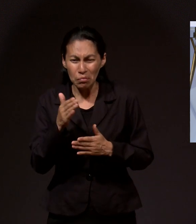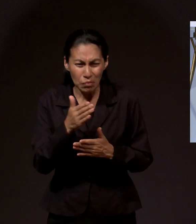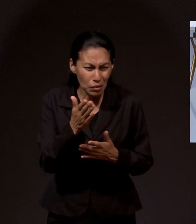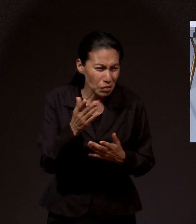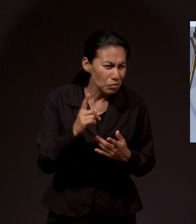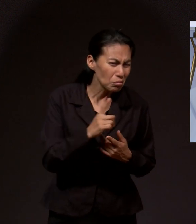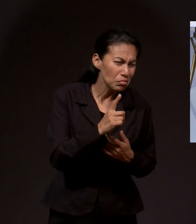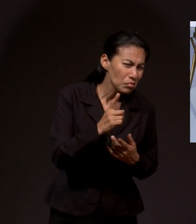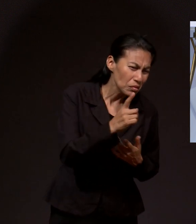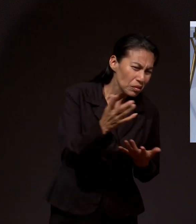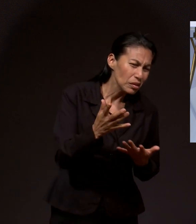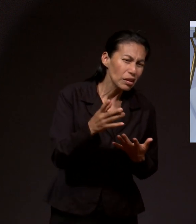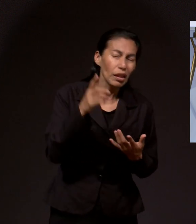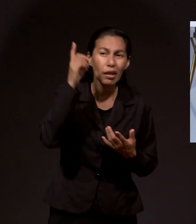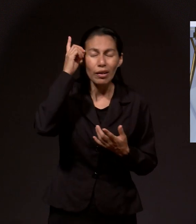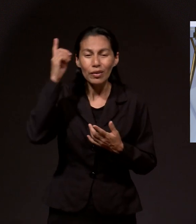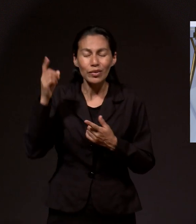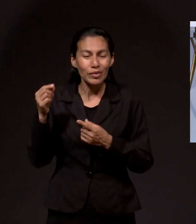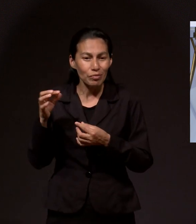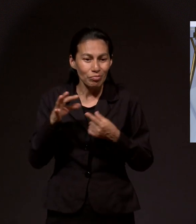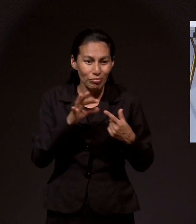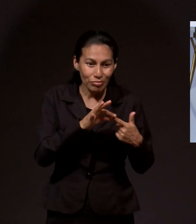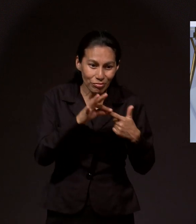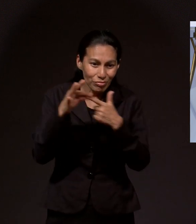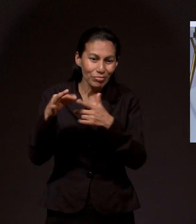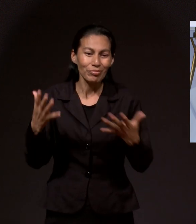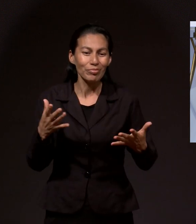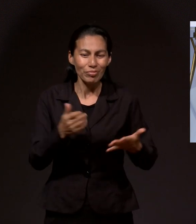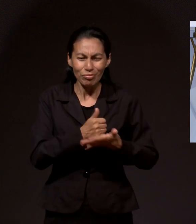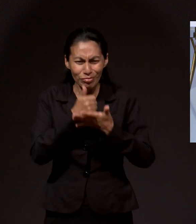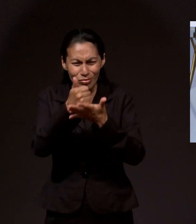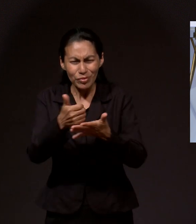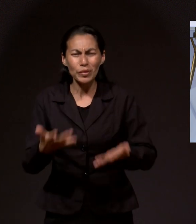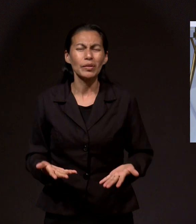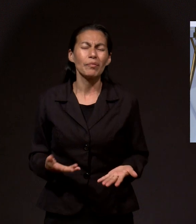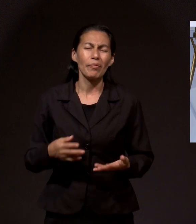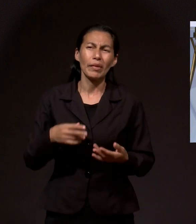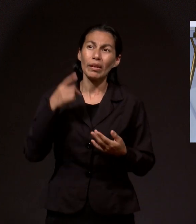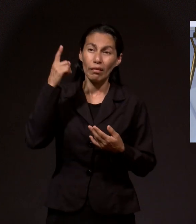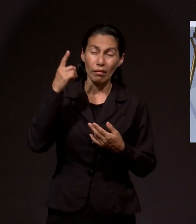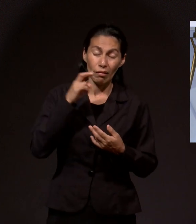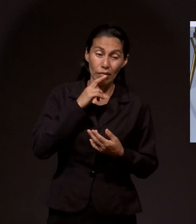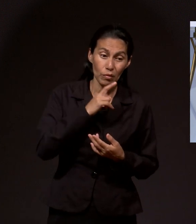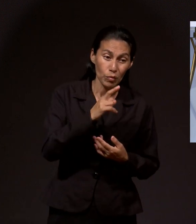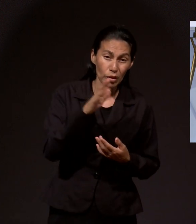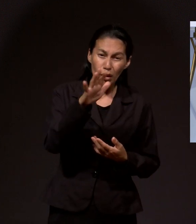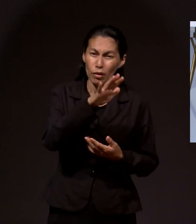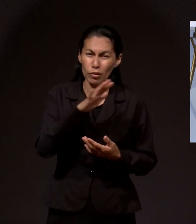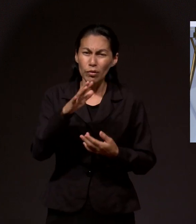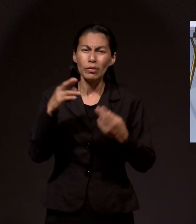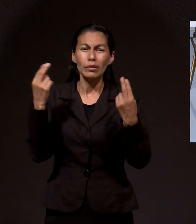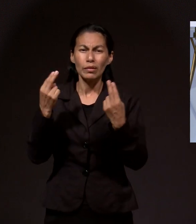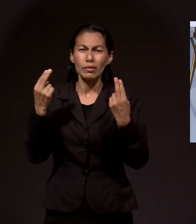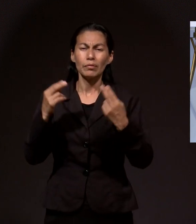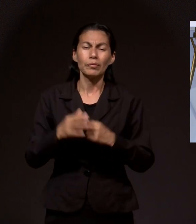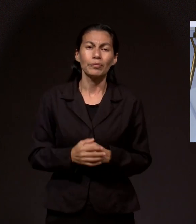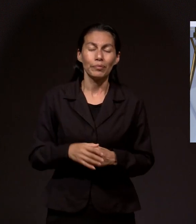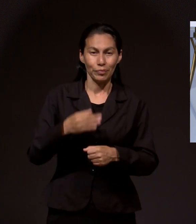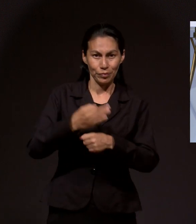Es la oración la respuesta a las más urgentes necesidades que todos tenemos en la vida.